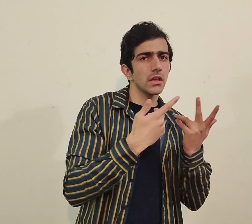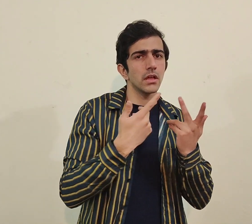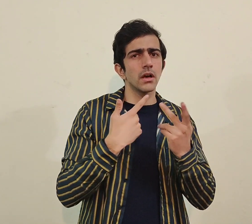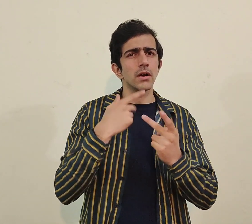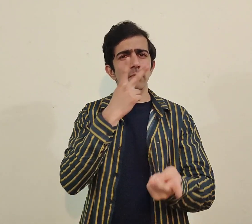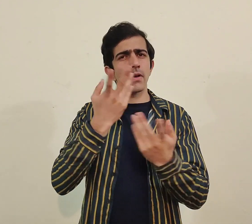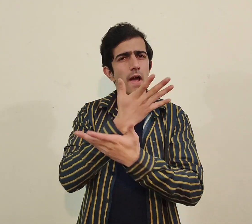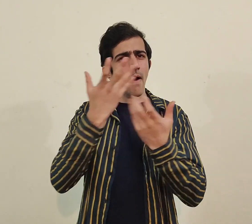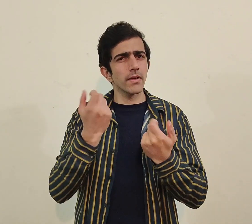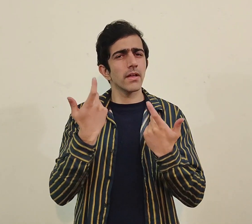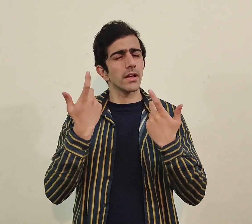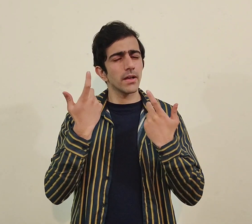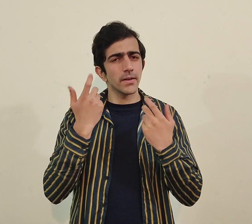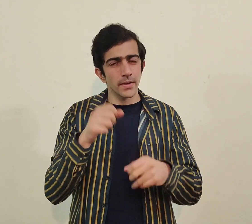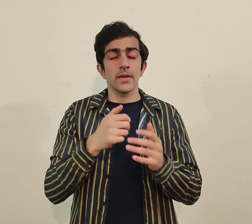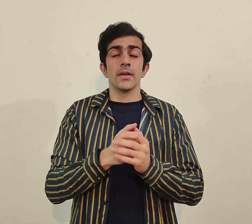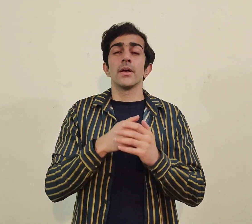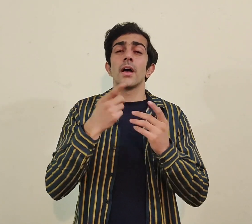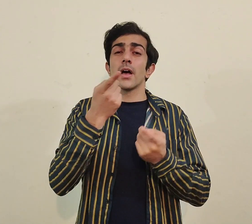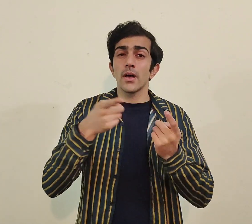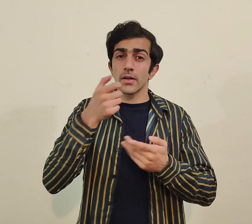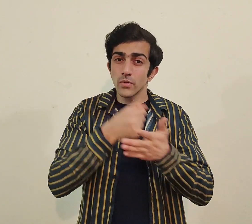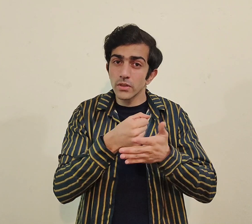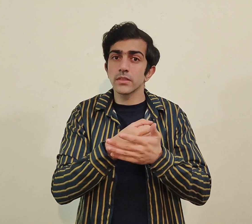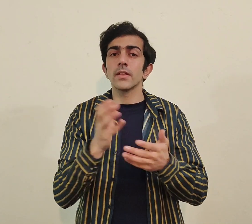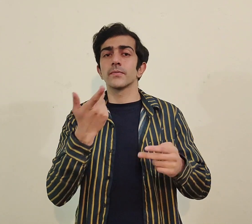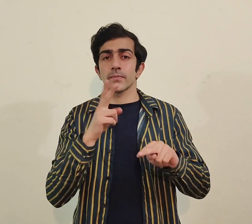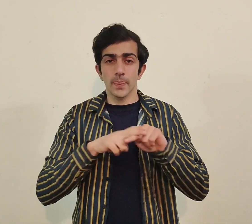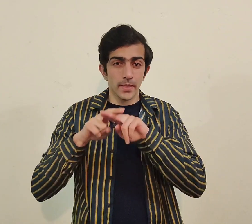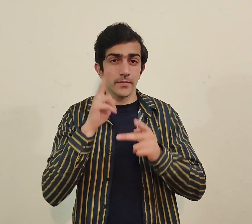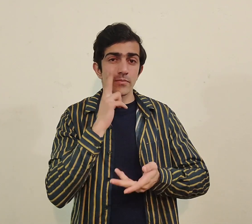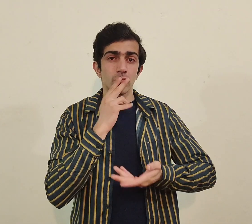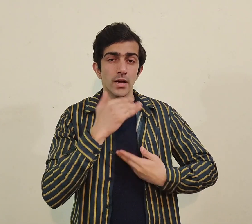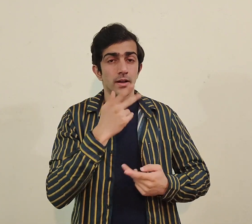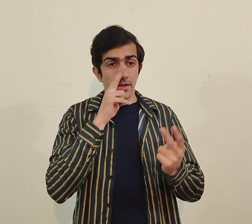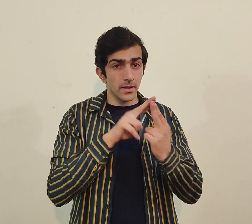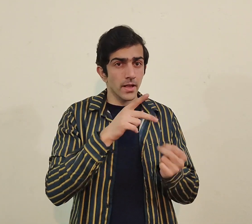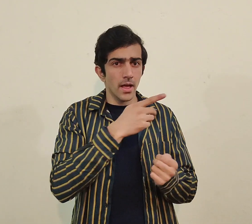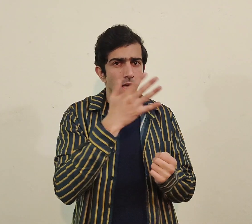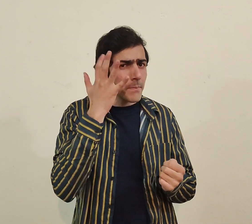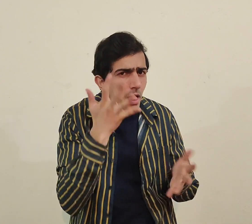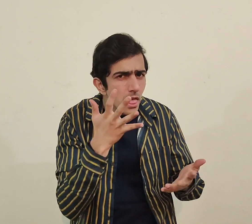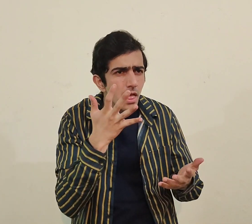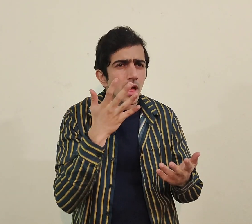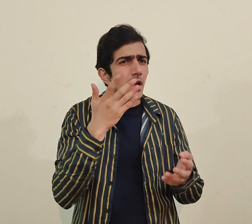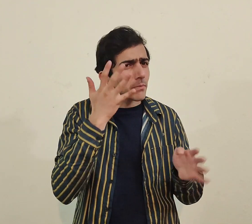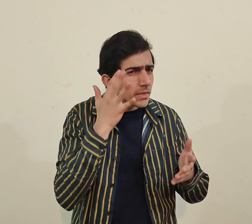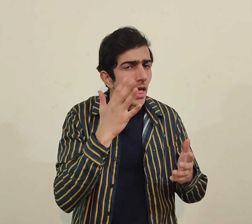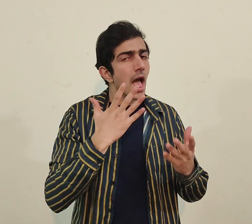لوگوں کا ویسے بھی written communication اتنا strong نہیں ہوتا تو deaf لوگ پریشان ہو جاتے ہیں تو آپ لوگوں کو کوشش کرنی چاہیے family members کو کہ